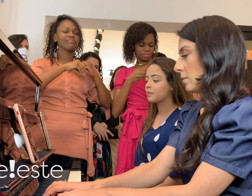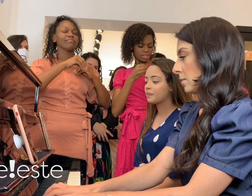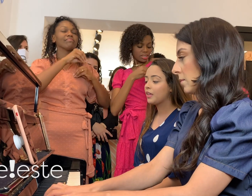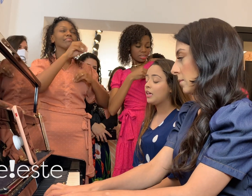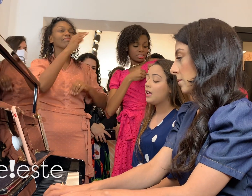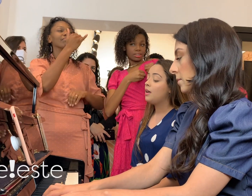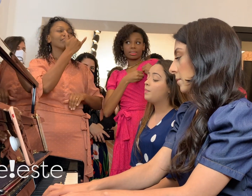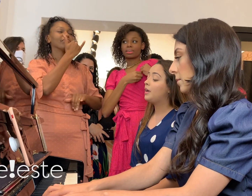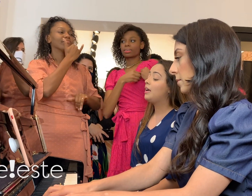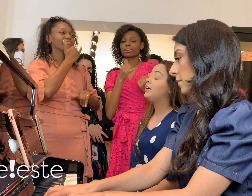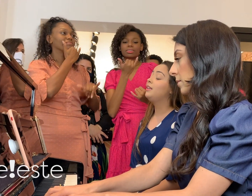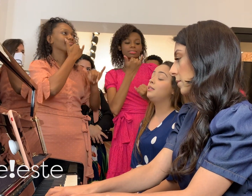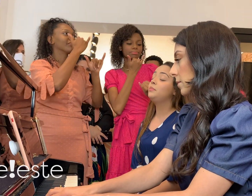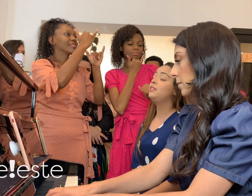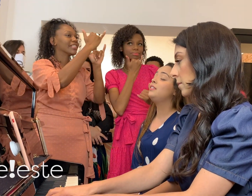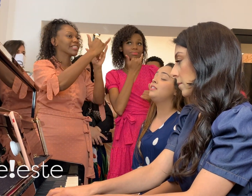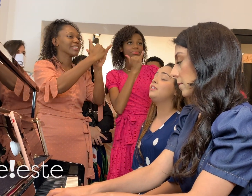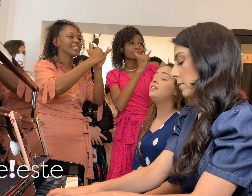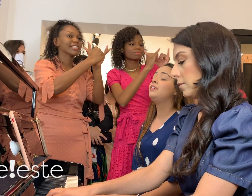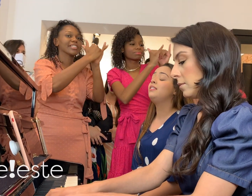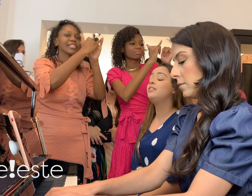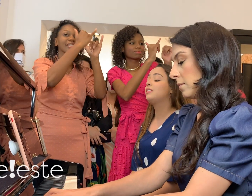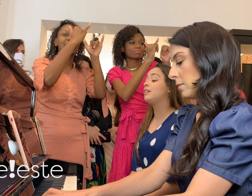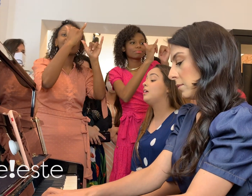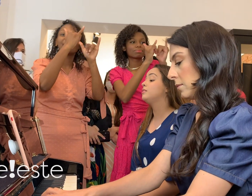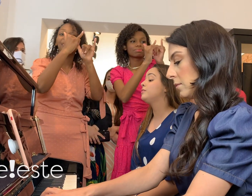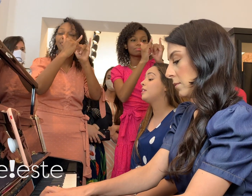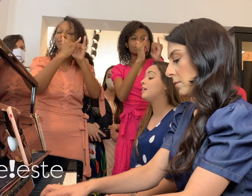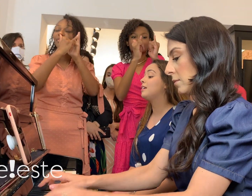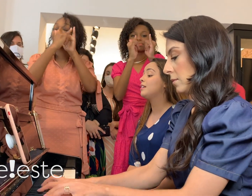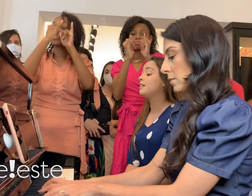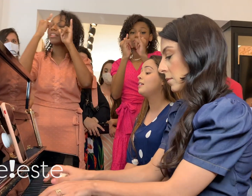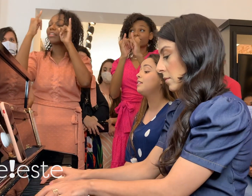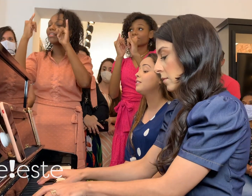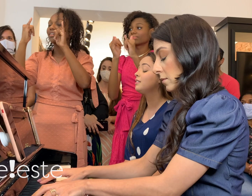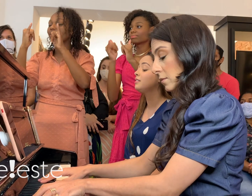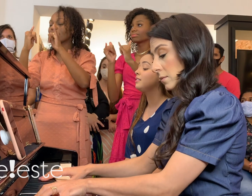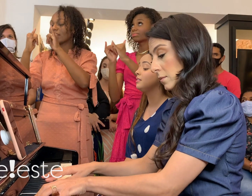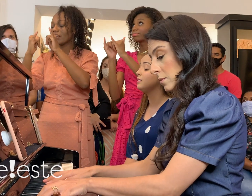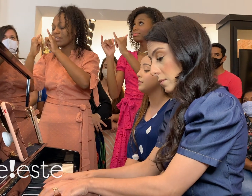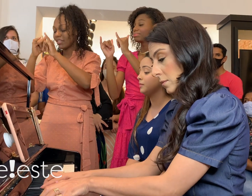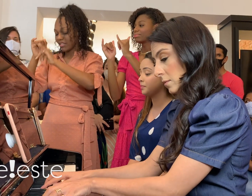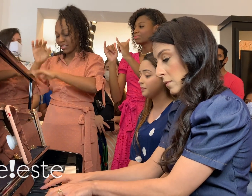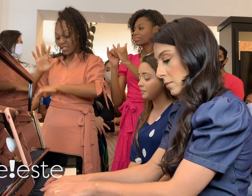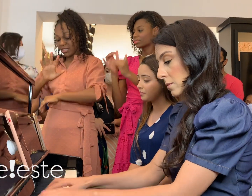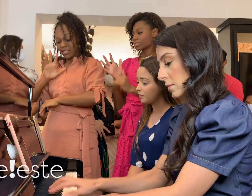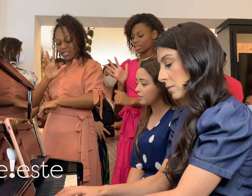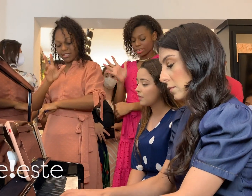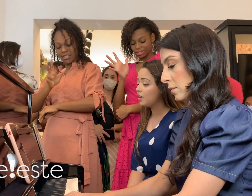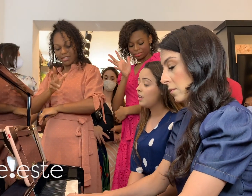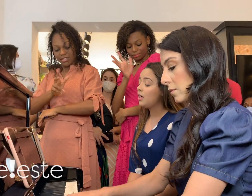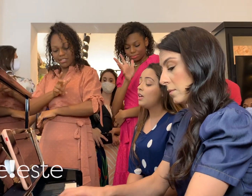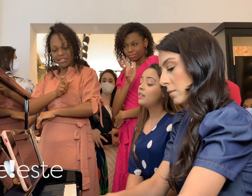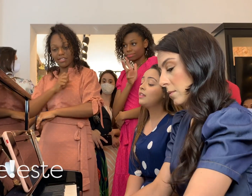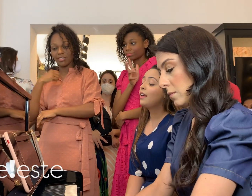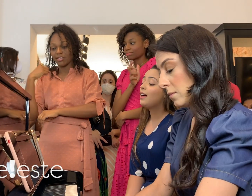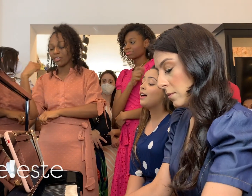Pra me salvar, na